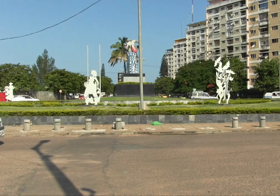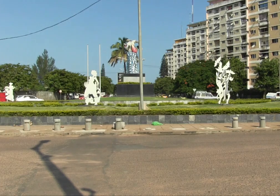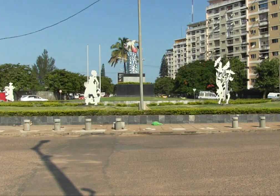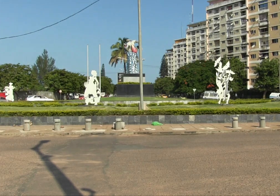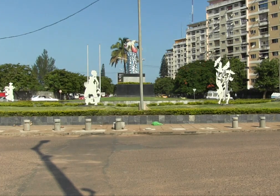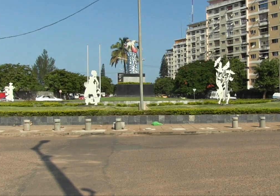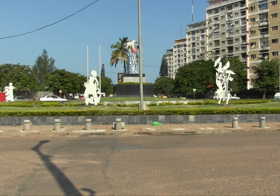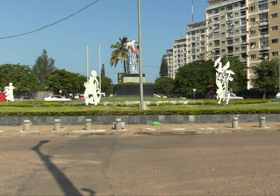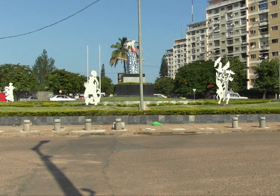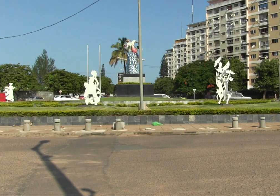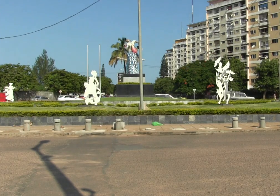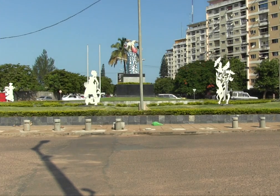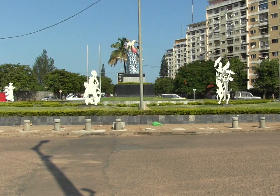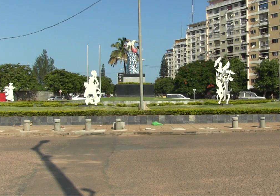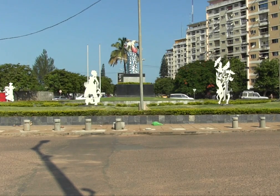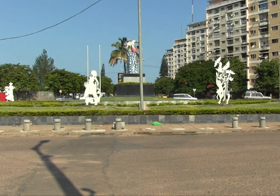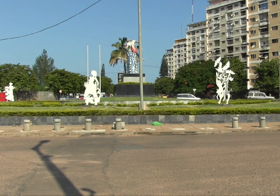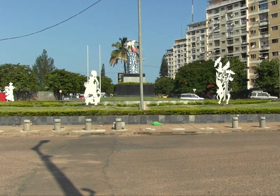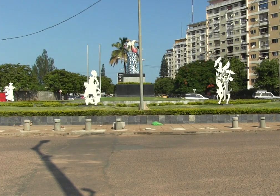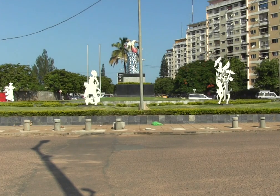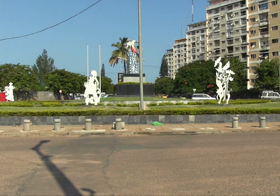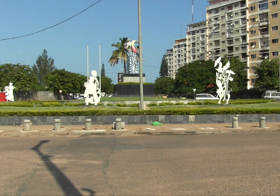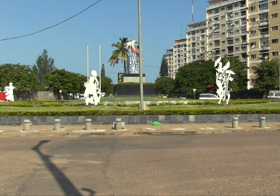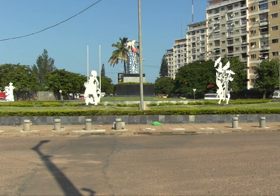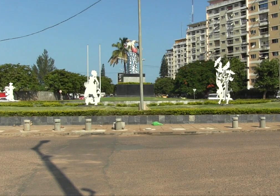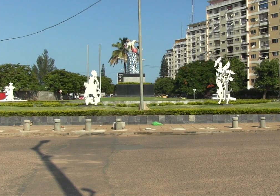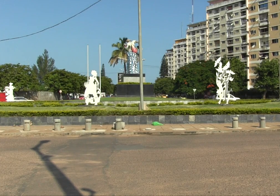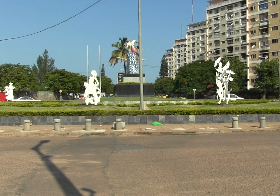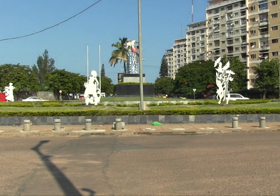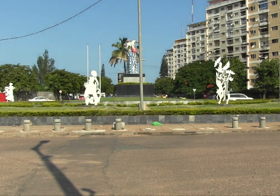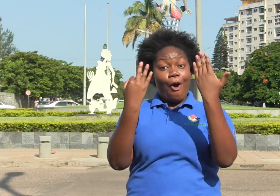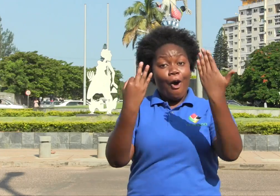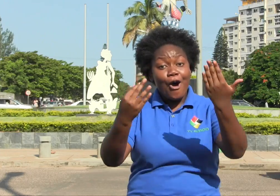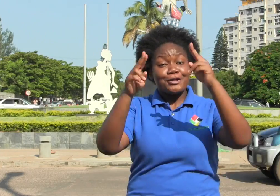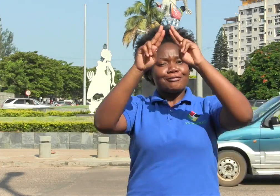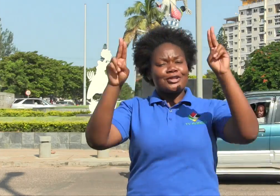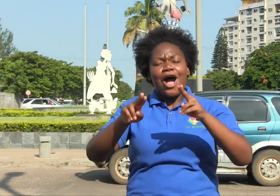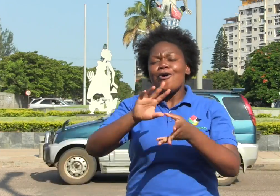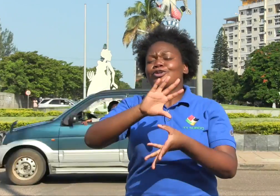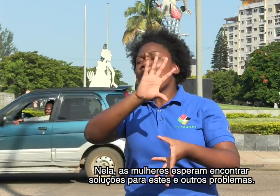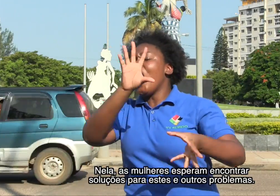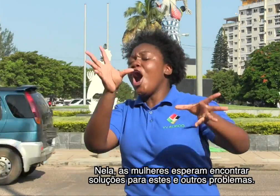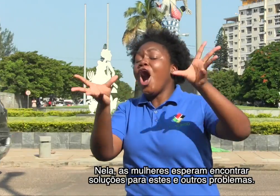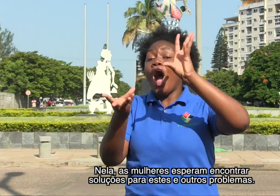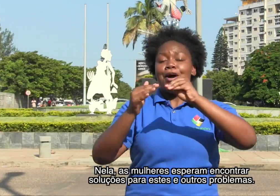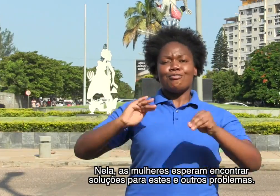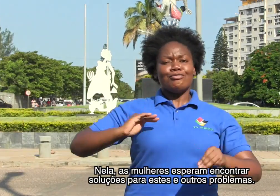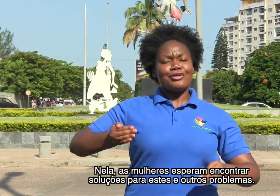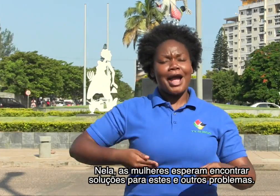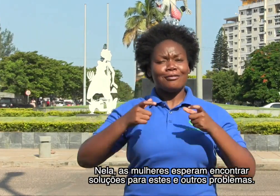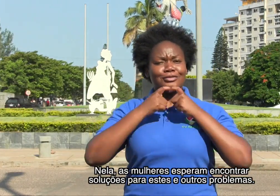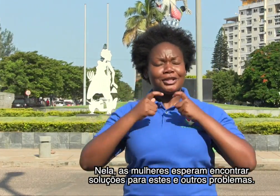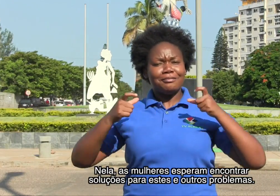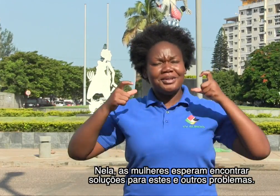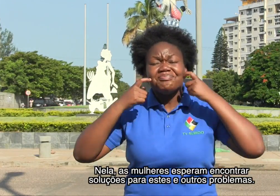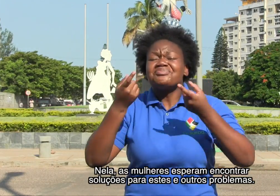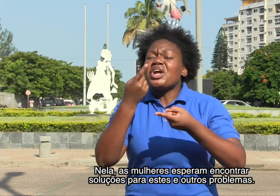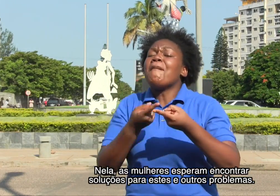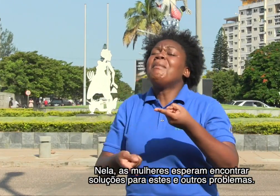pelo Fórum Mulher, que decorre em Maputo, de 6 a 11 de março. Música Nela, as mulheres esperam encontrar soluções